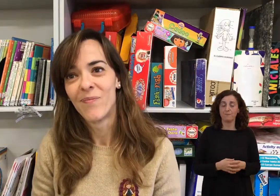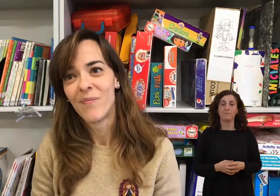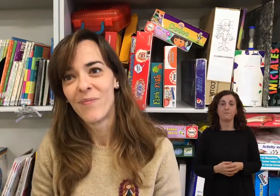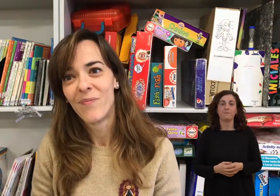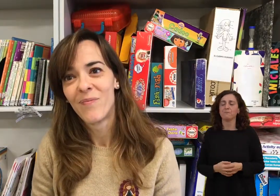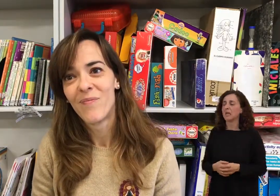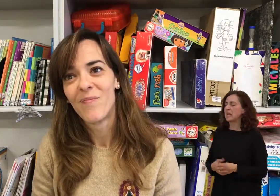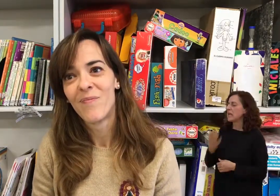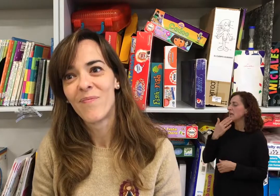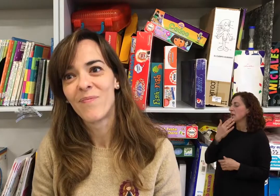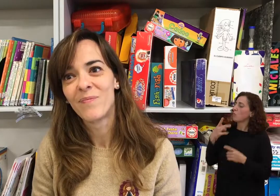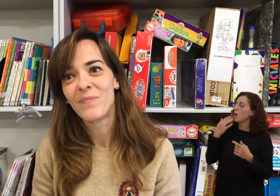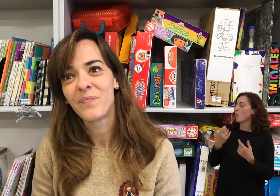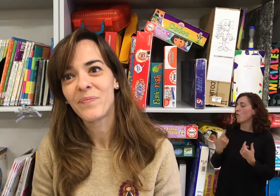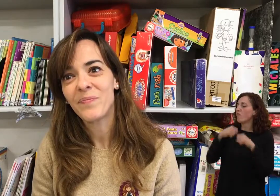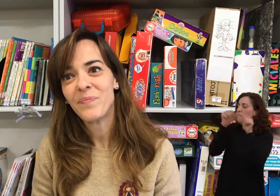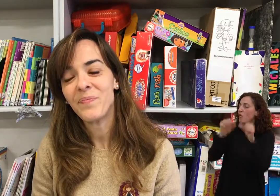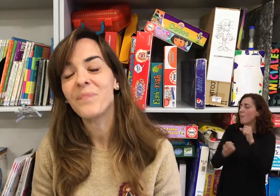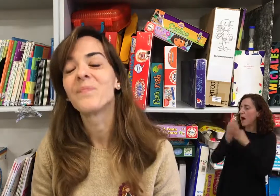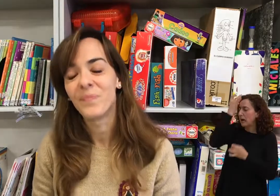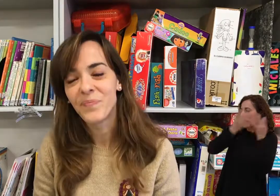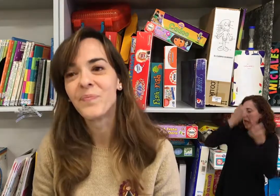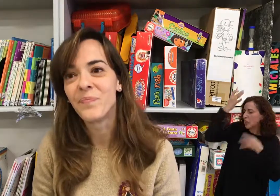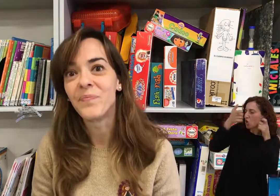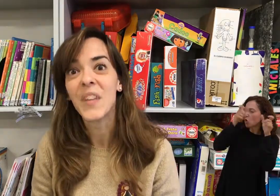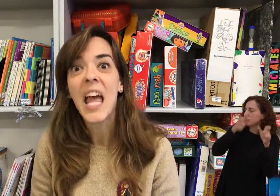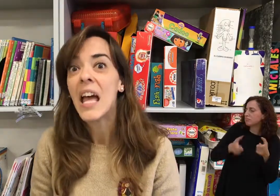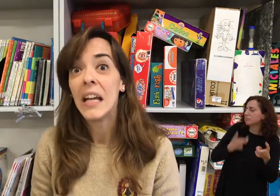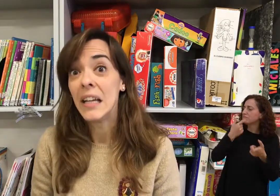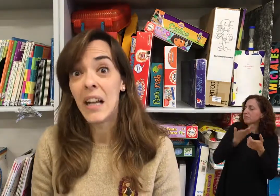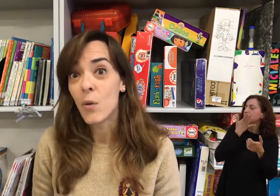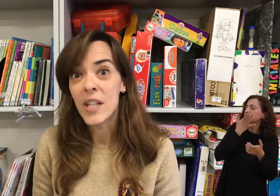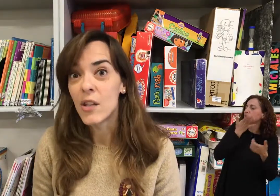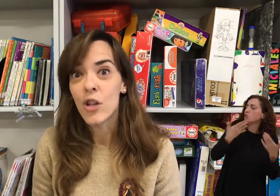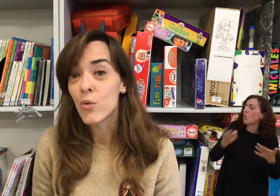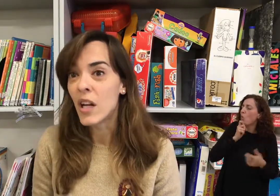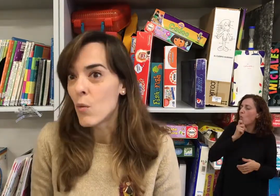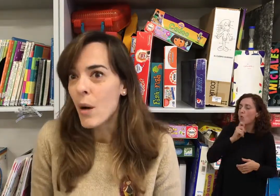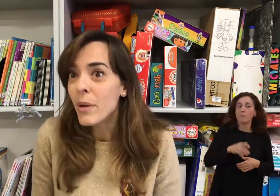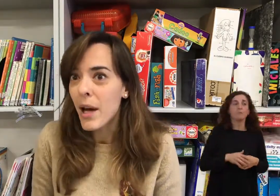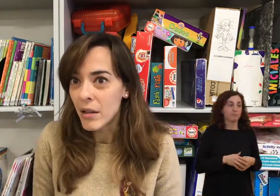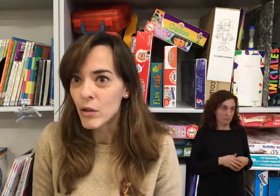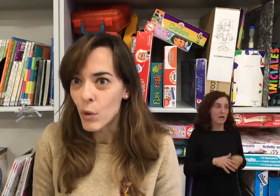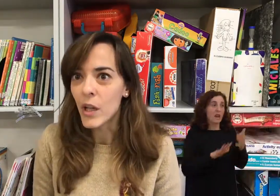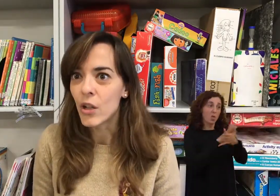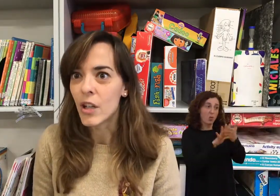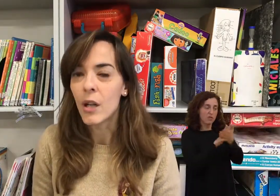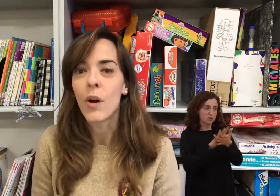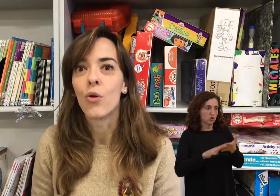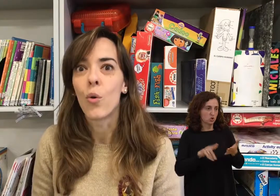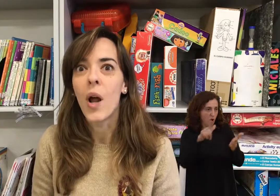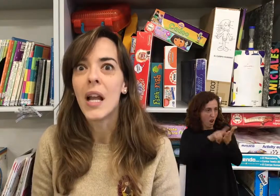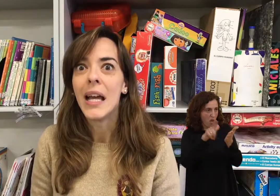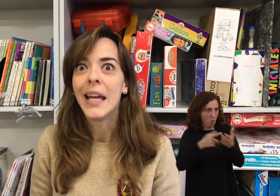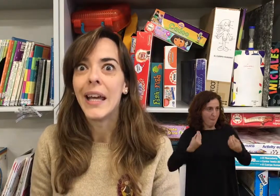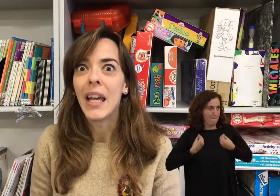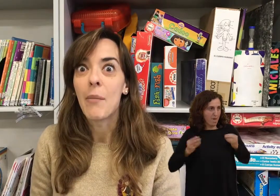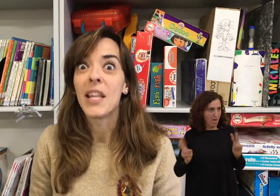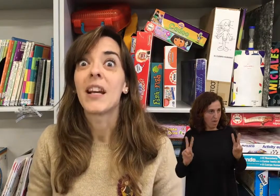se materializa el carácter creativo que corresponde a cualquier lengua? La lengua de signos es una lengua viva, como cualquier otra lengua, con lo cual, a medida